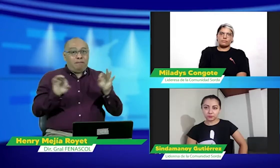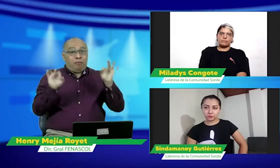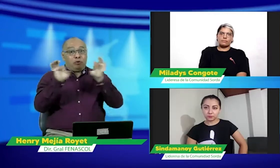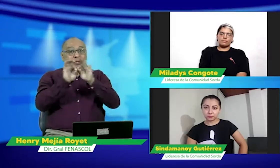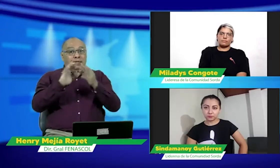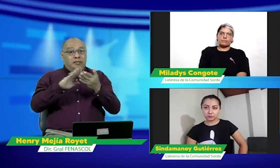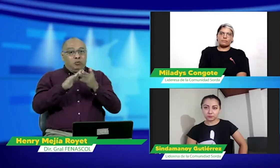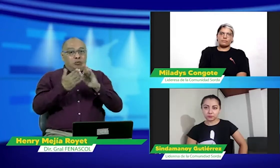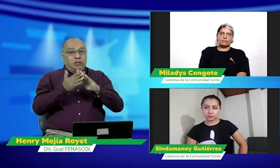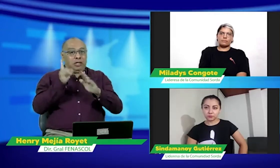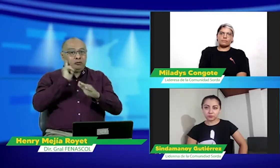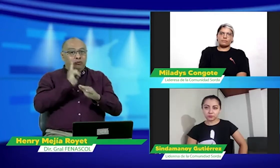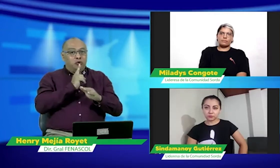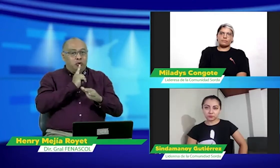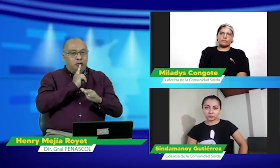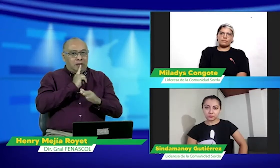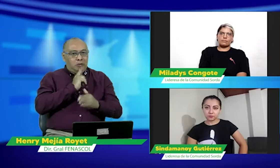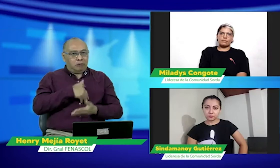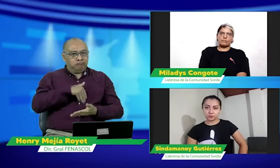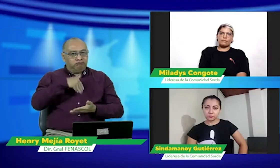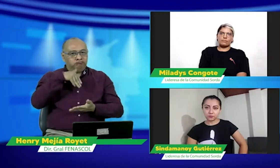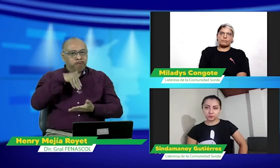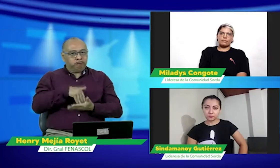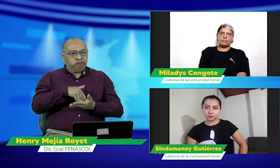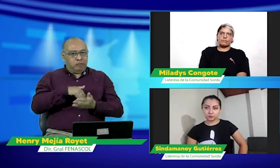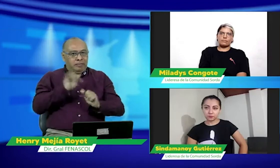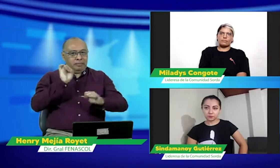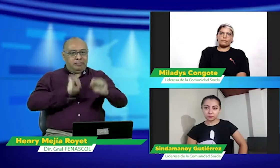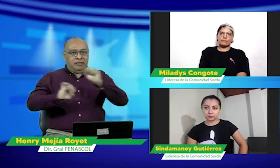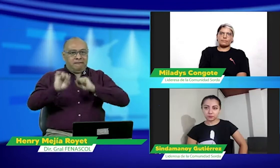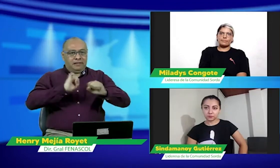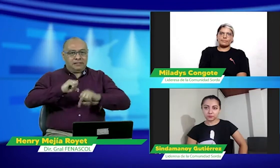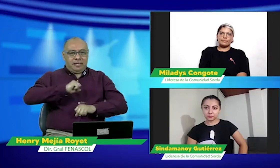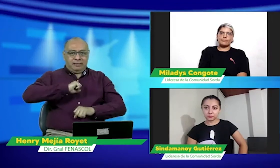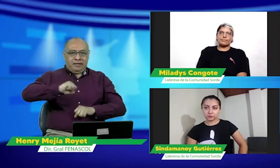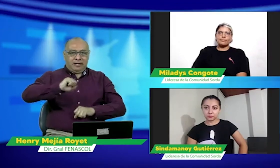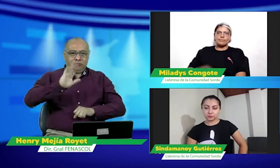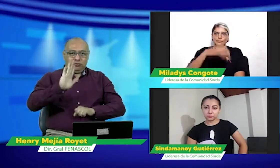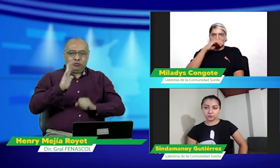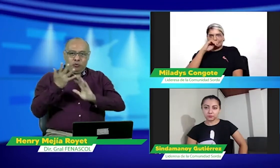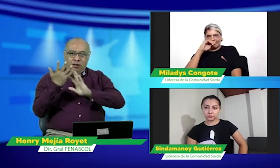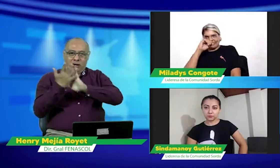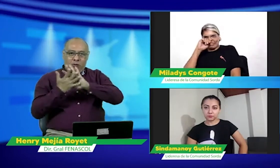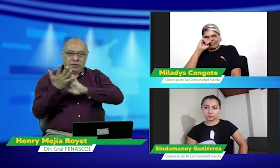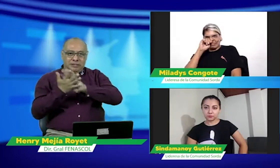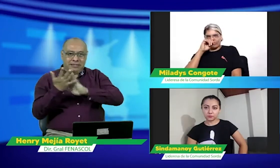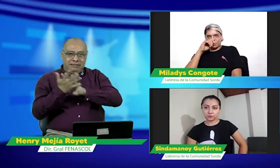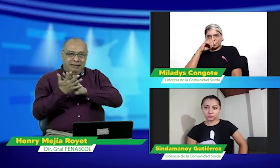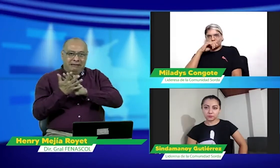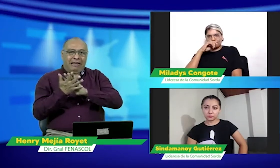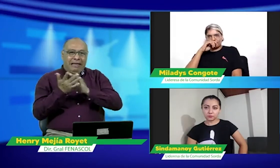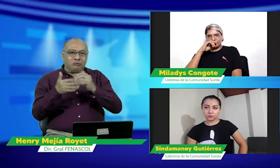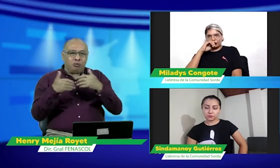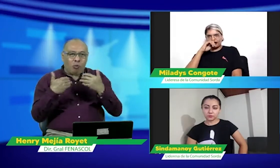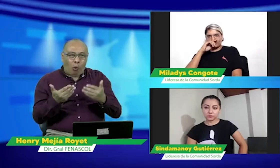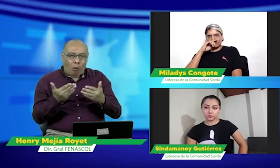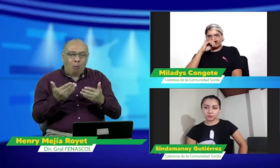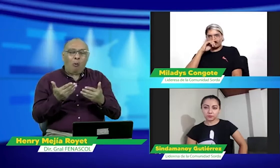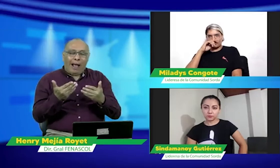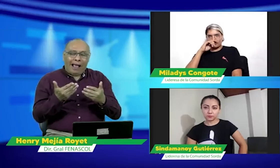convergen y nos demuestran que la comunidad sorda está defendiendo sus derechos está defendiendo el derecho a la